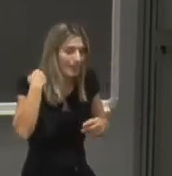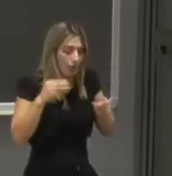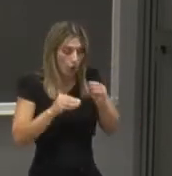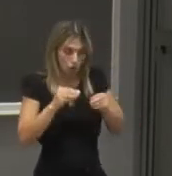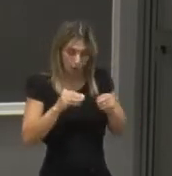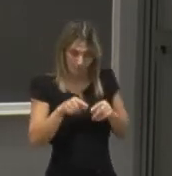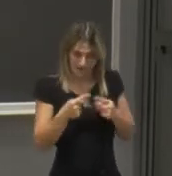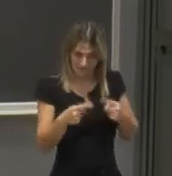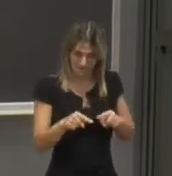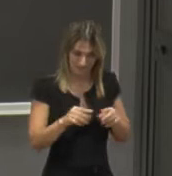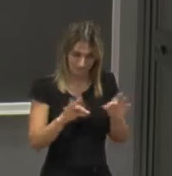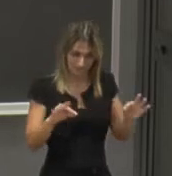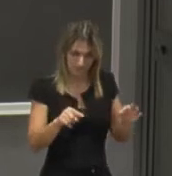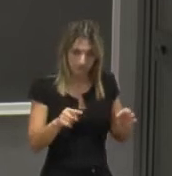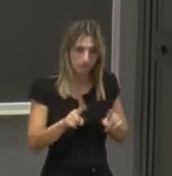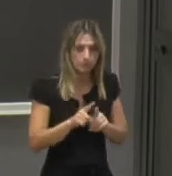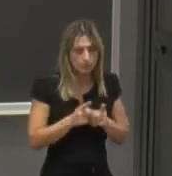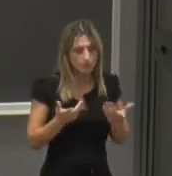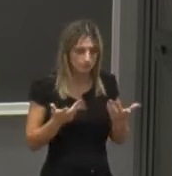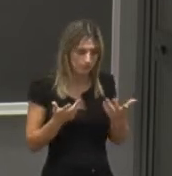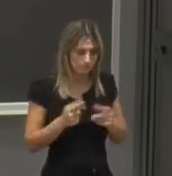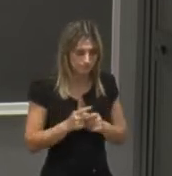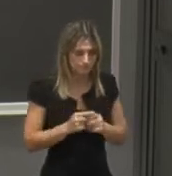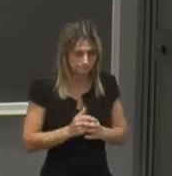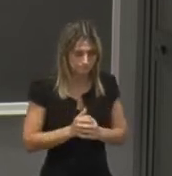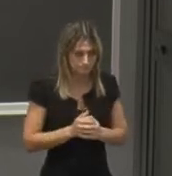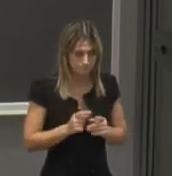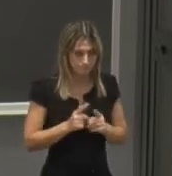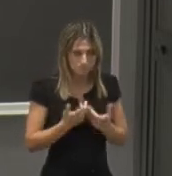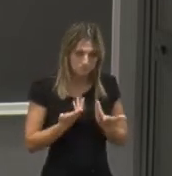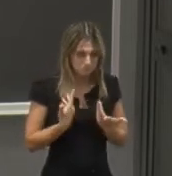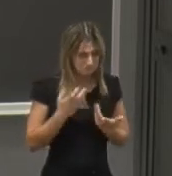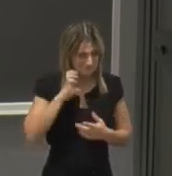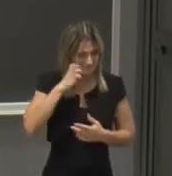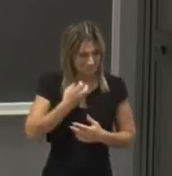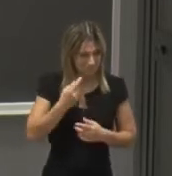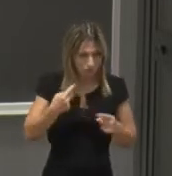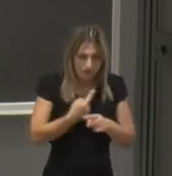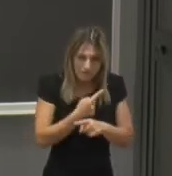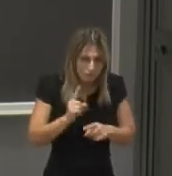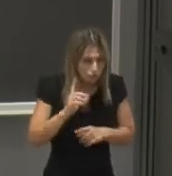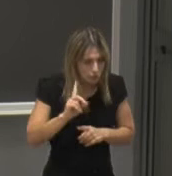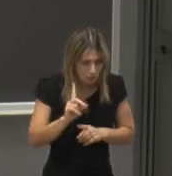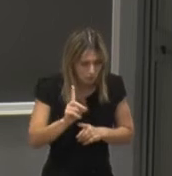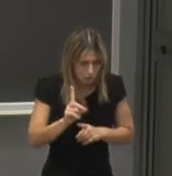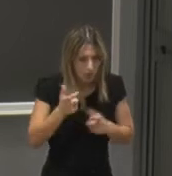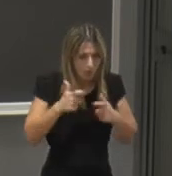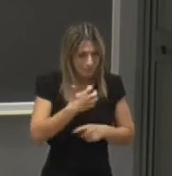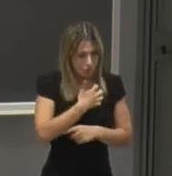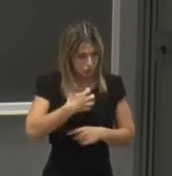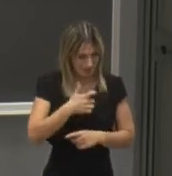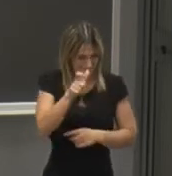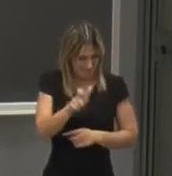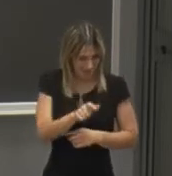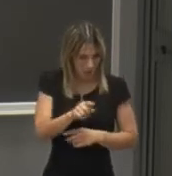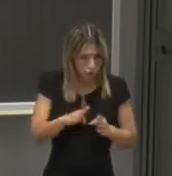come dire diciamo esoterica o perlomeno oziosa invece non fu così perché lo scienziato